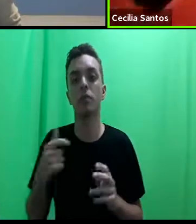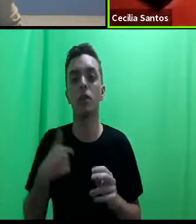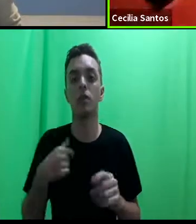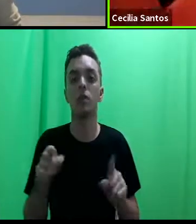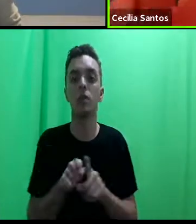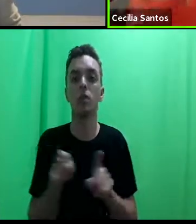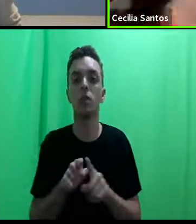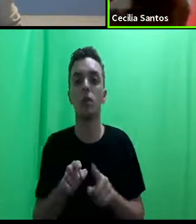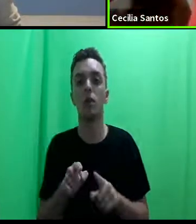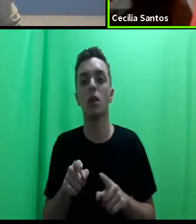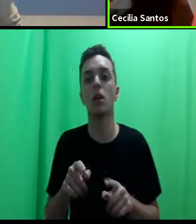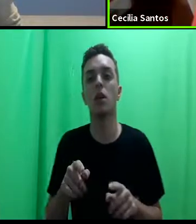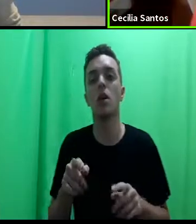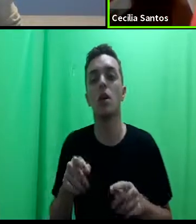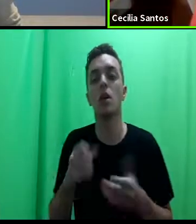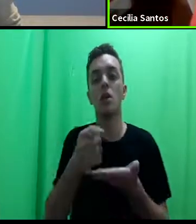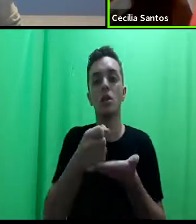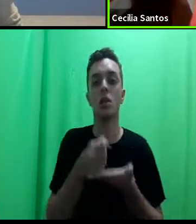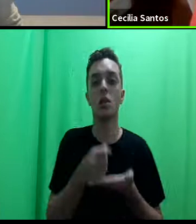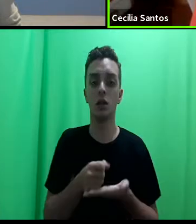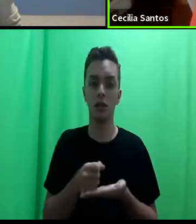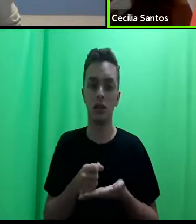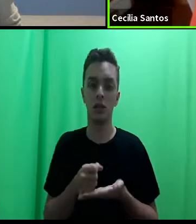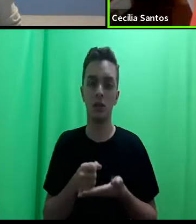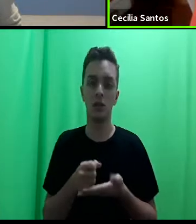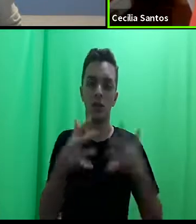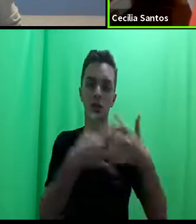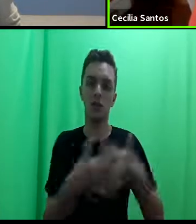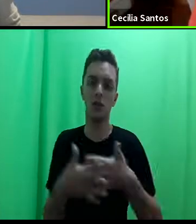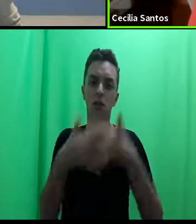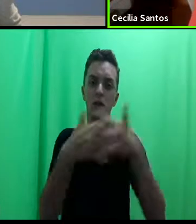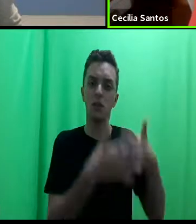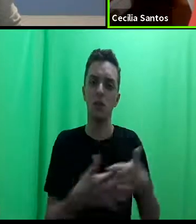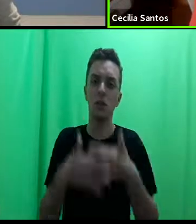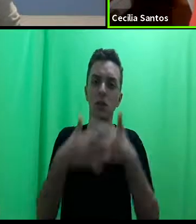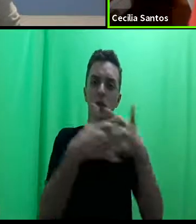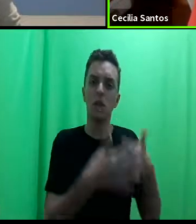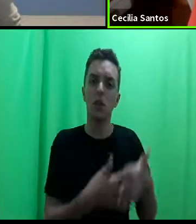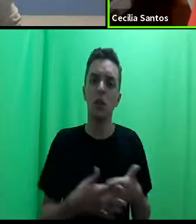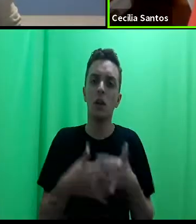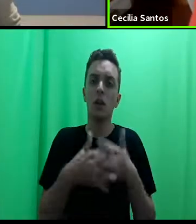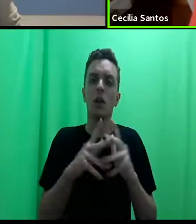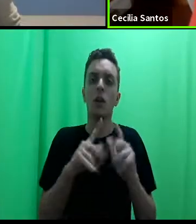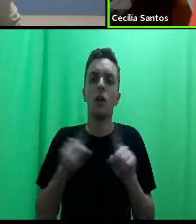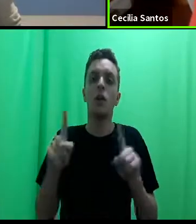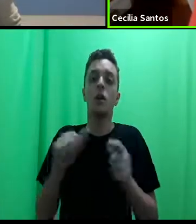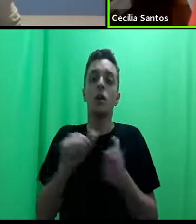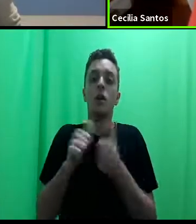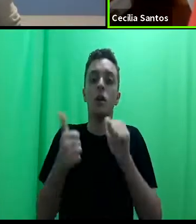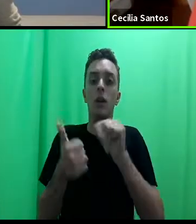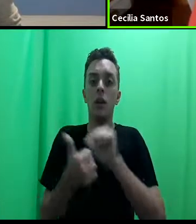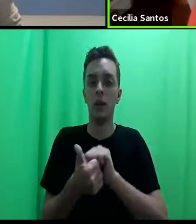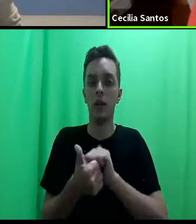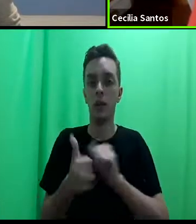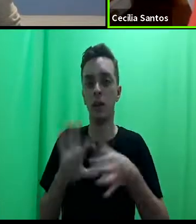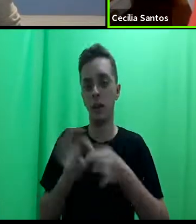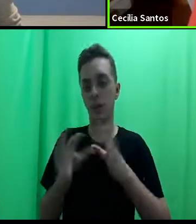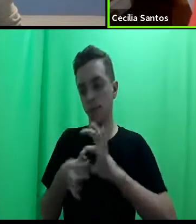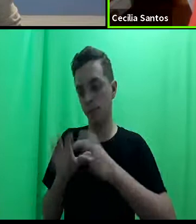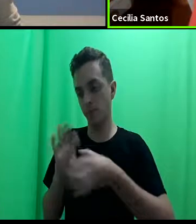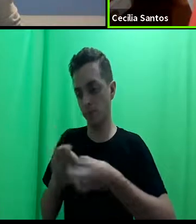está trazendo uma ideia dos Estados Unidos, não é? Mas adaptando e alterando,